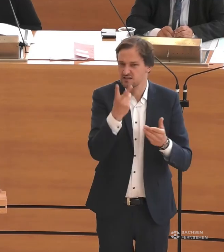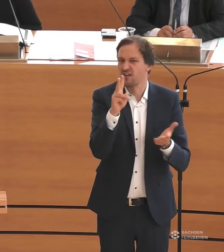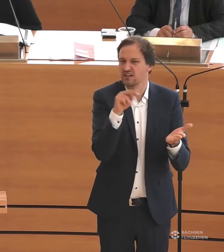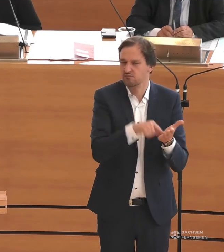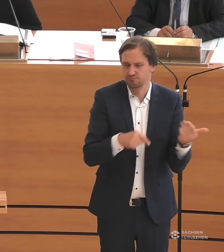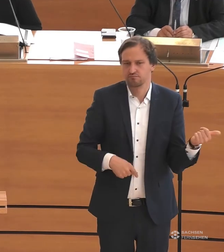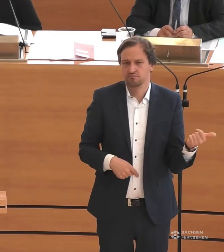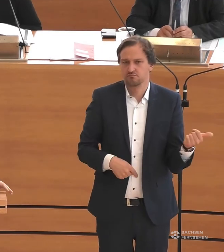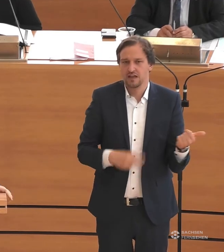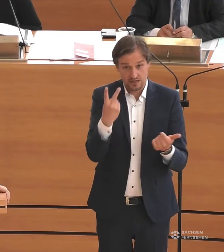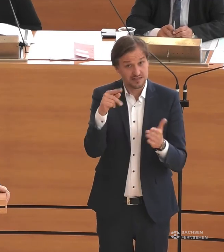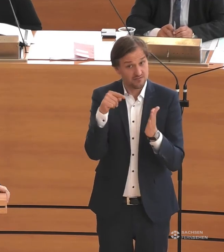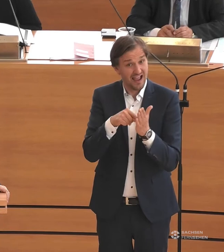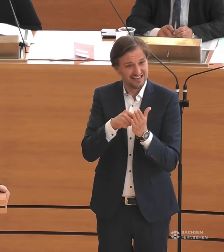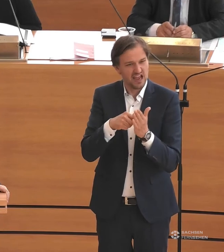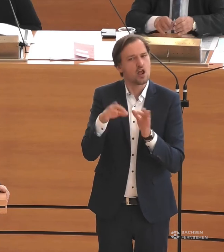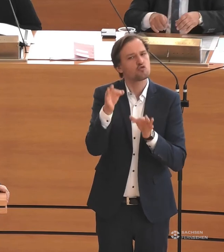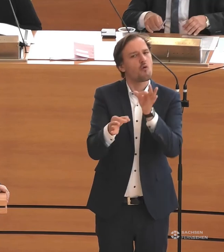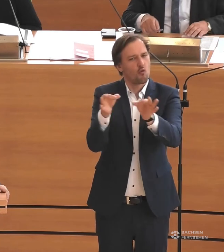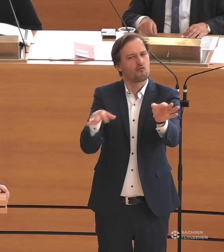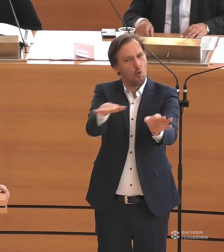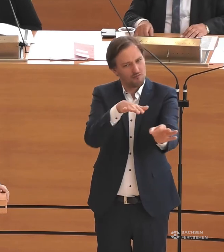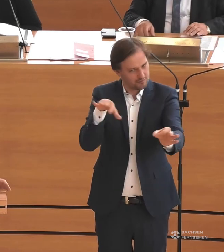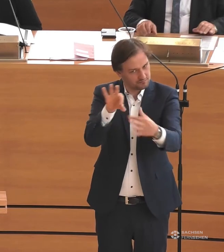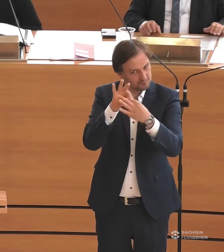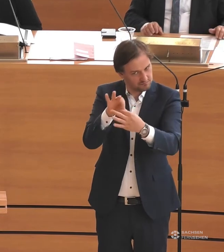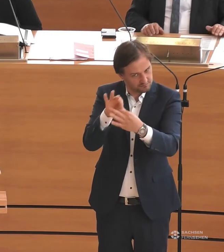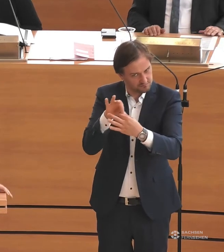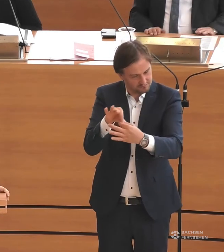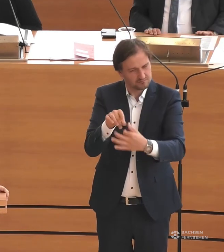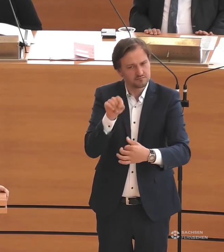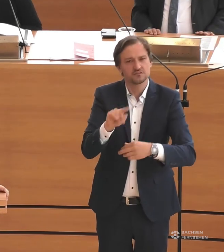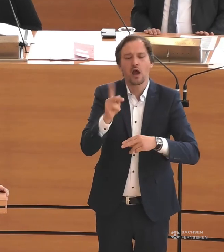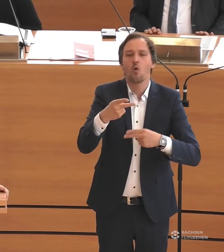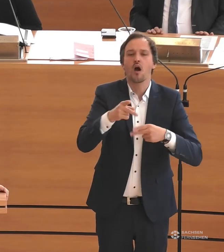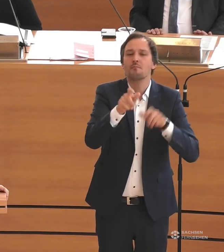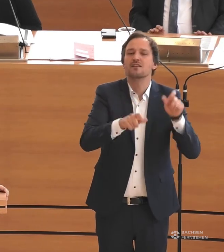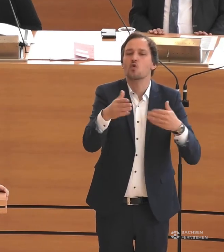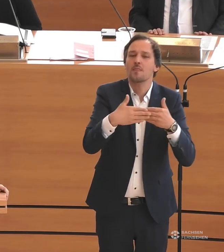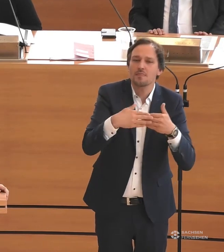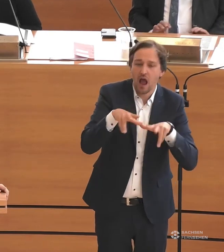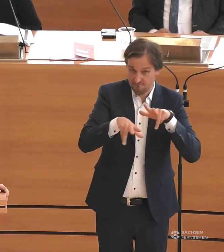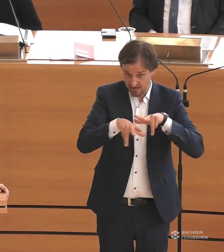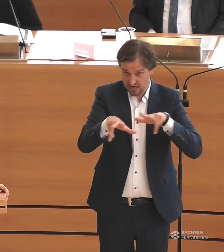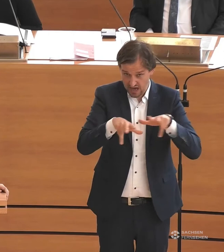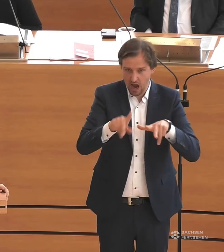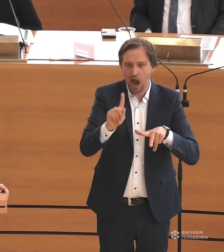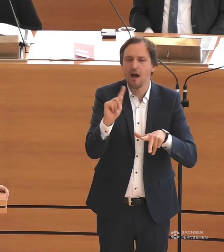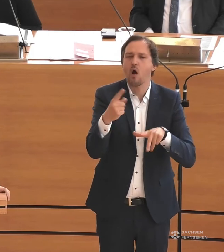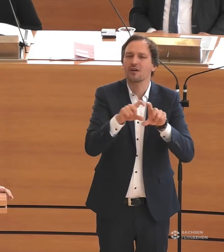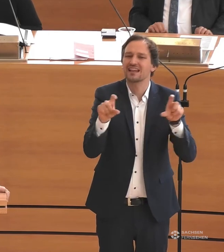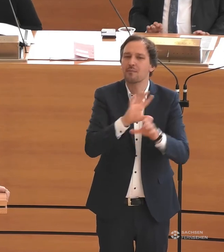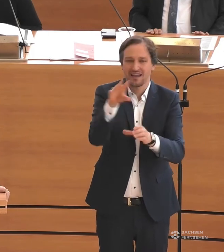wir ja besonders auch den Blick auf den ländlichen Raum richten müssen. Das gilt beim Personennahverkehr, aber das gilt eben auch beim Thema